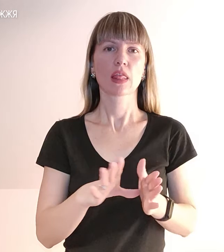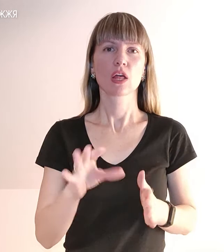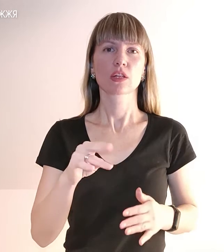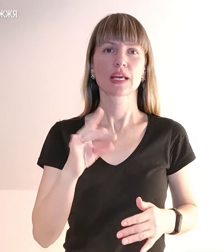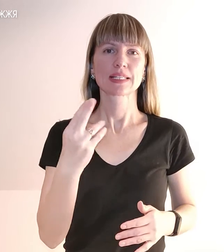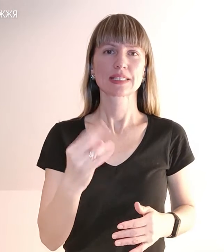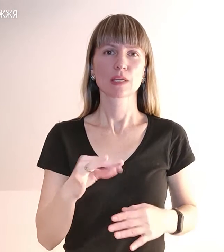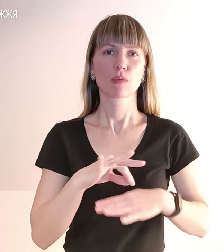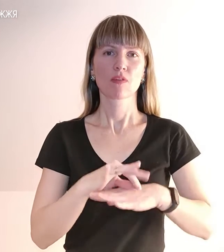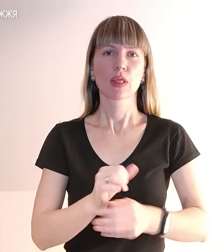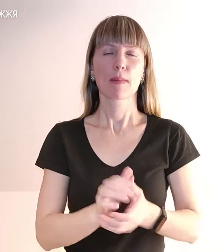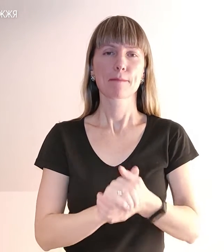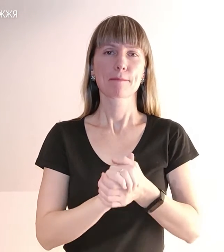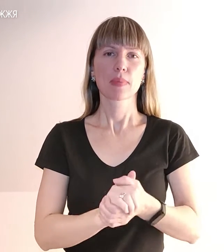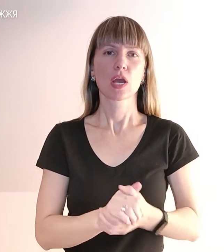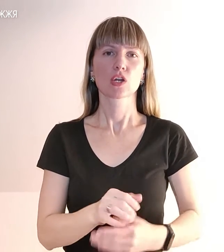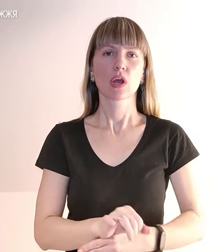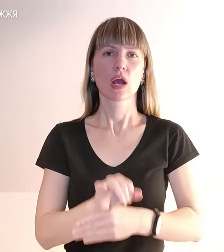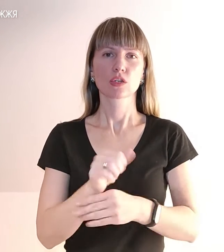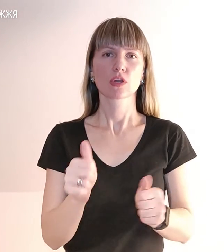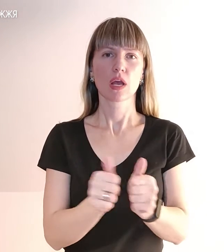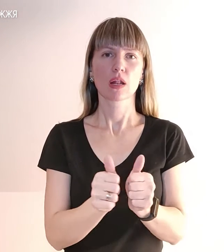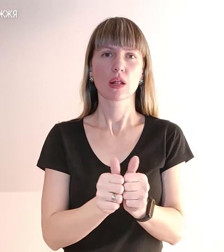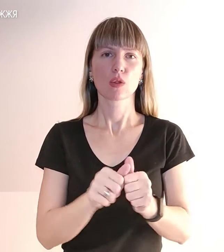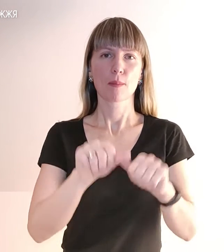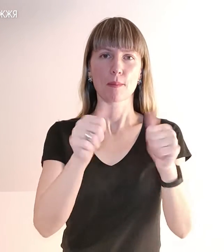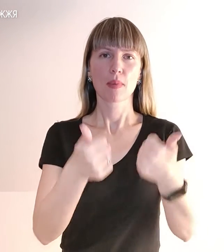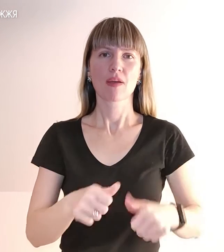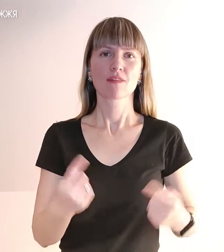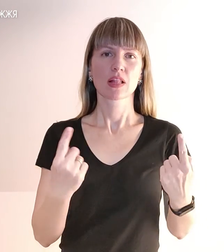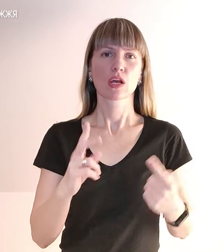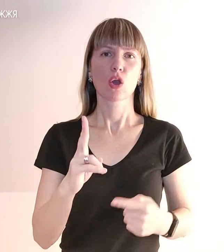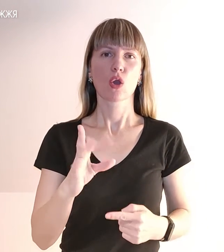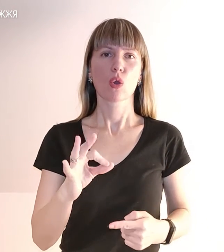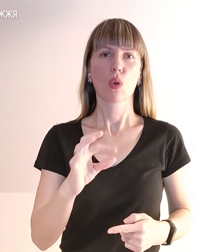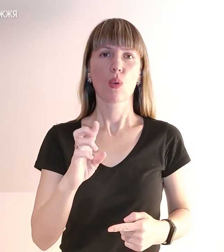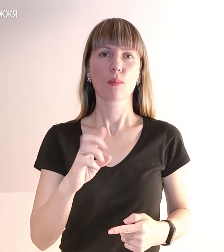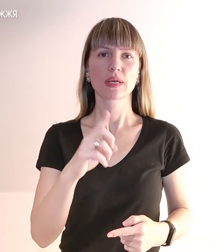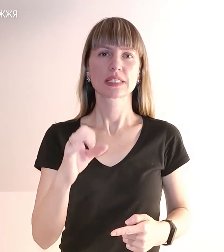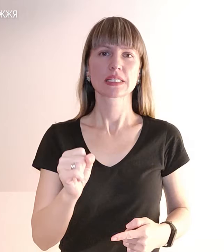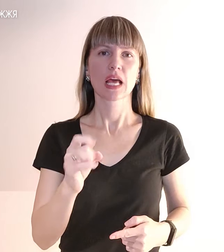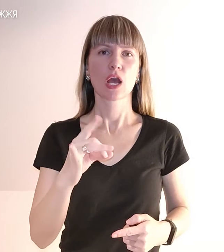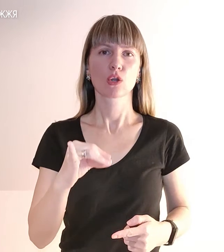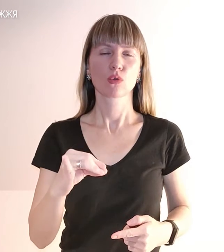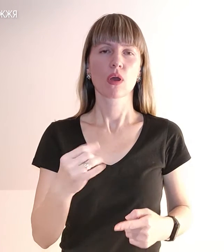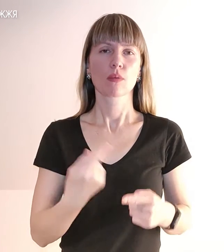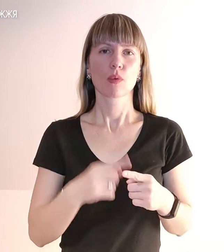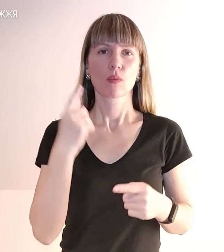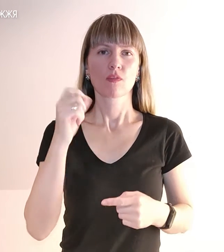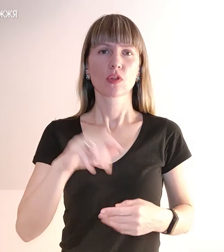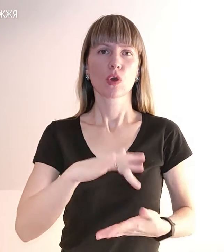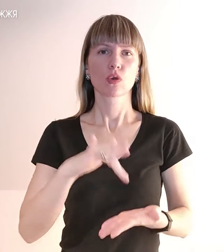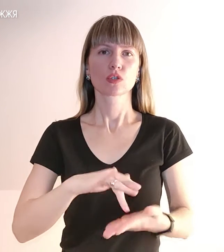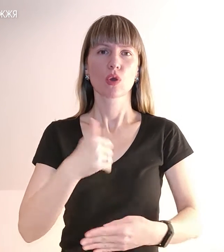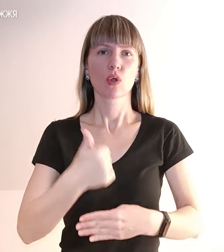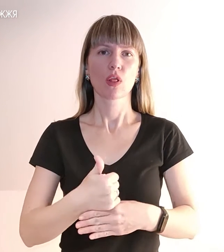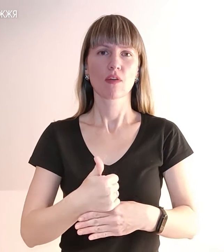мирну акцію біля пам'ятника величому поздайону. Повідомив у своєму телеграм-каналі міський голова Енергодара Дмитро Олімов.